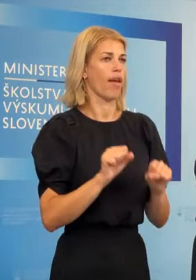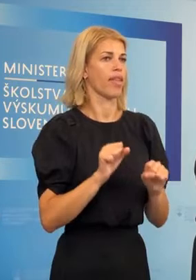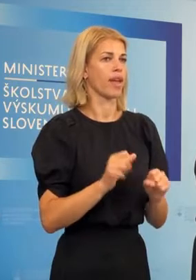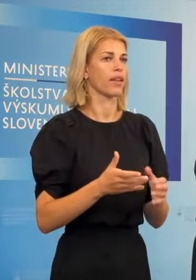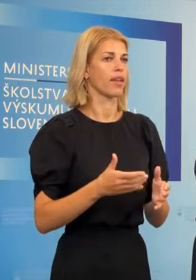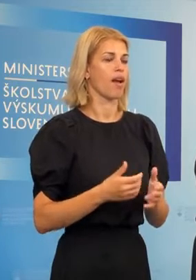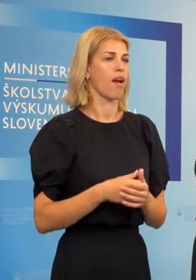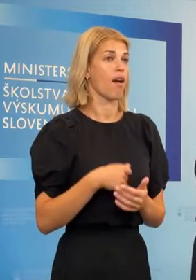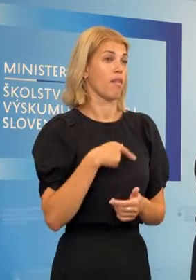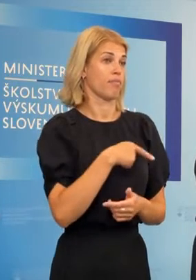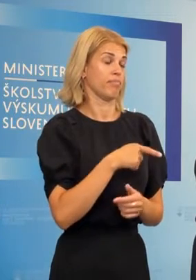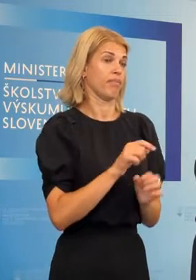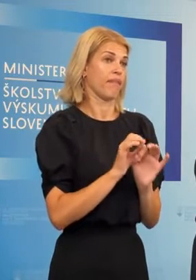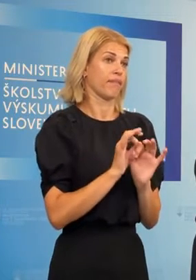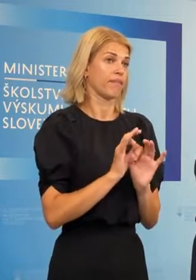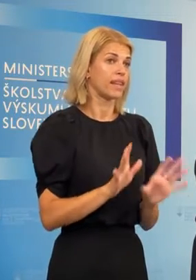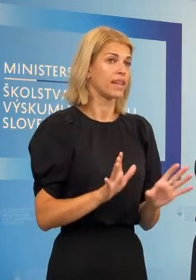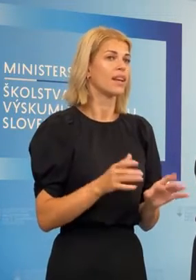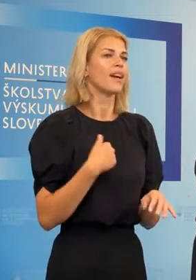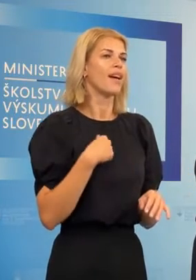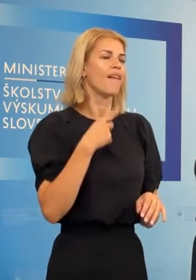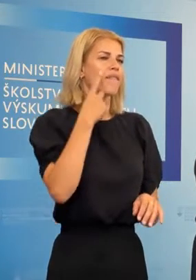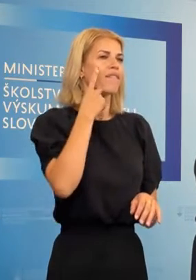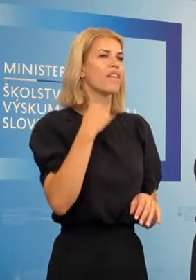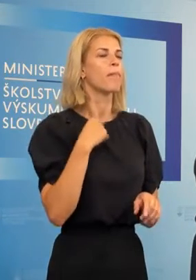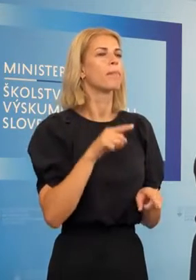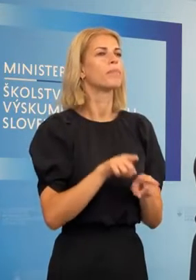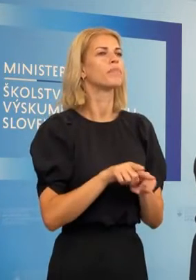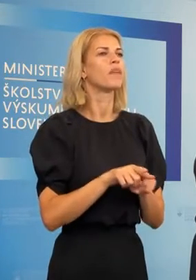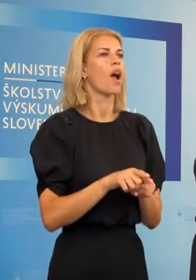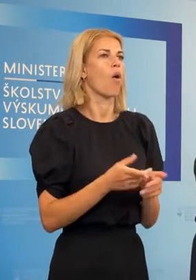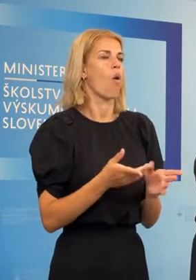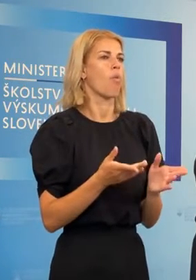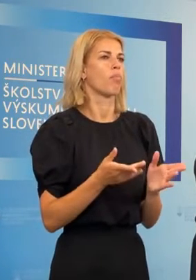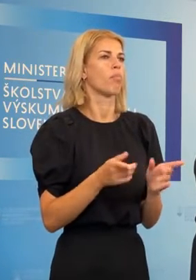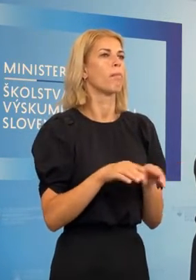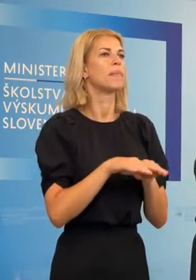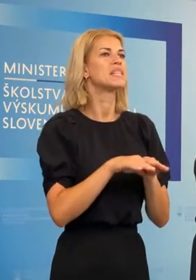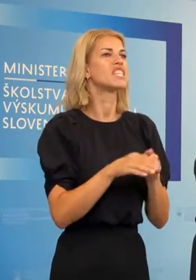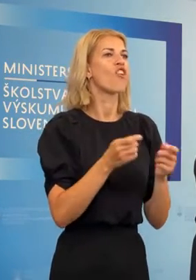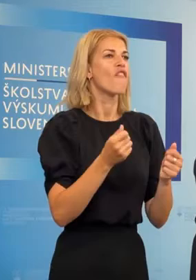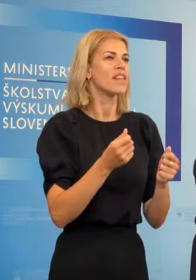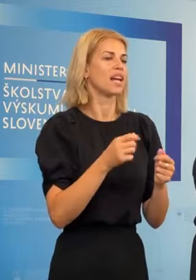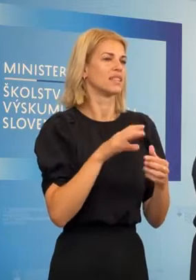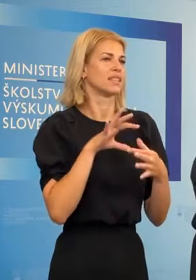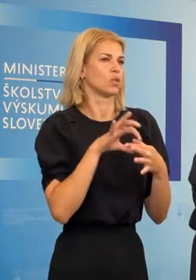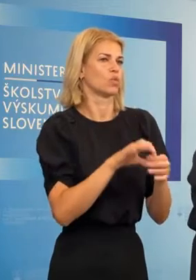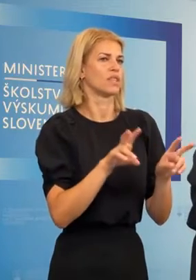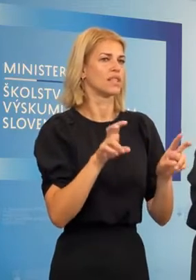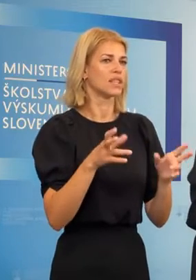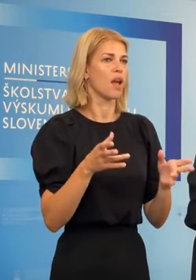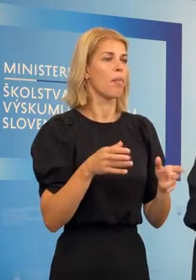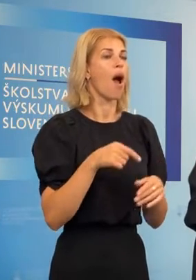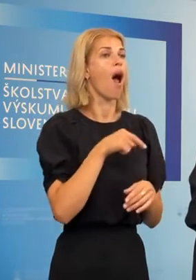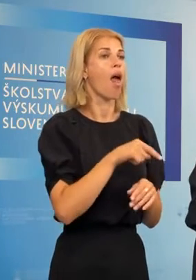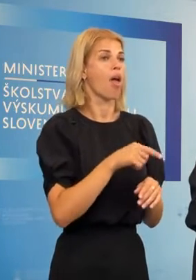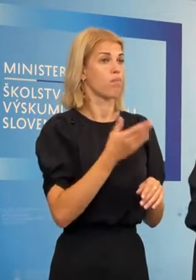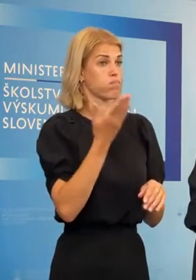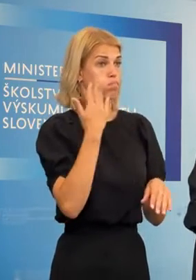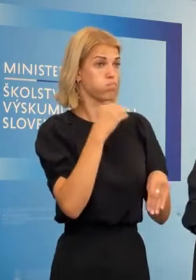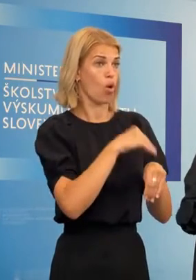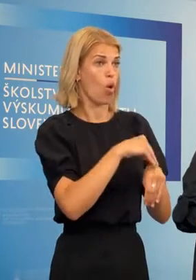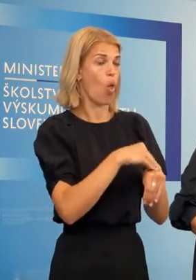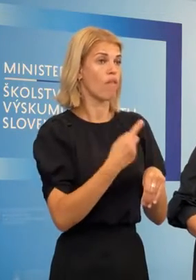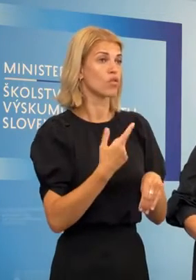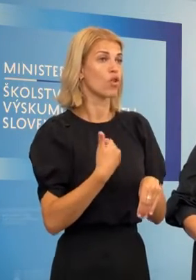vedeli by ste, lebo chápem, že tá podstata je tam rovnaká, že ministerstvo financí, ale či možno, že v tomto smere vás oslovili?